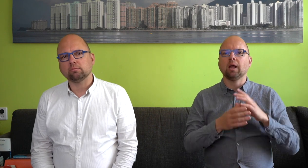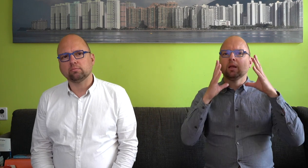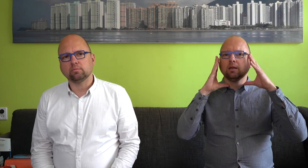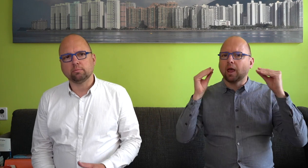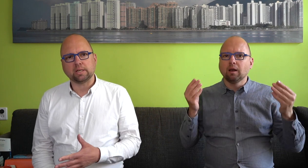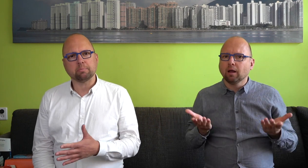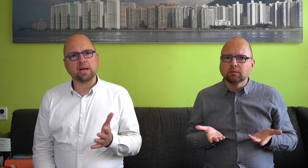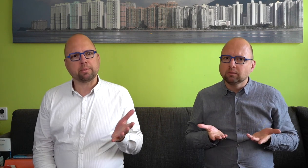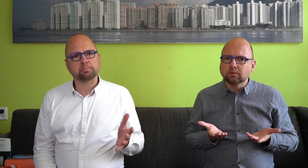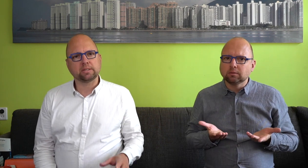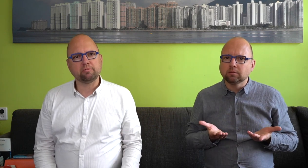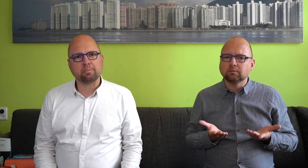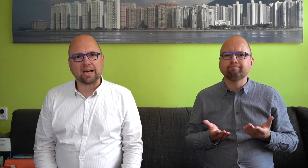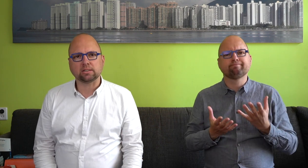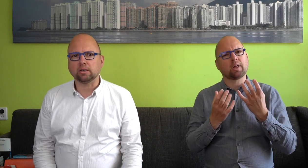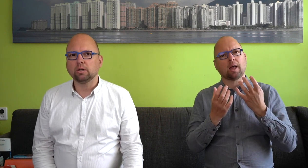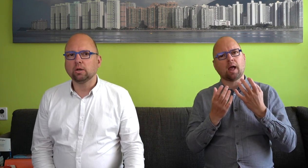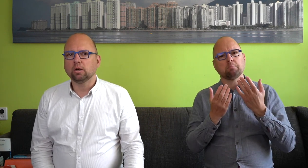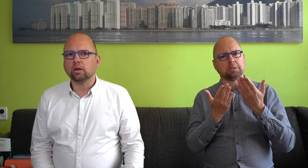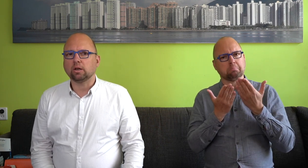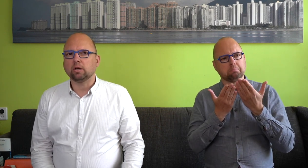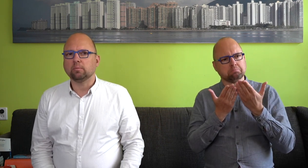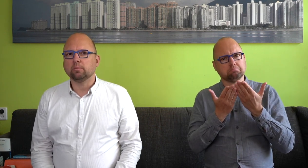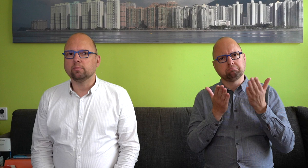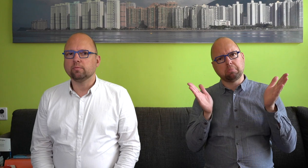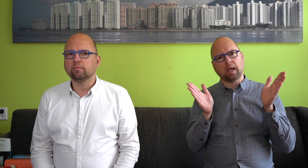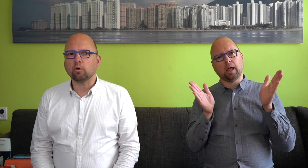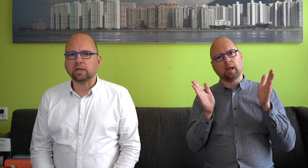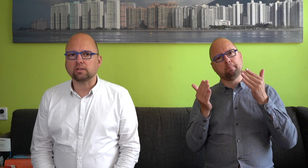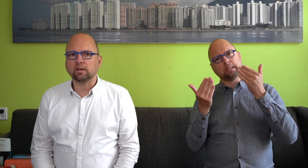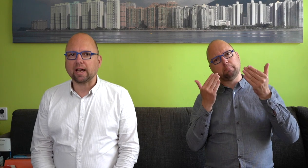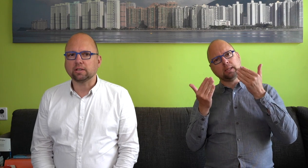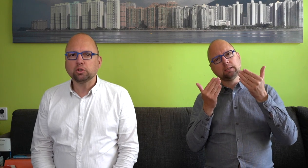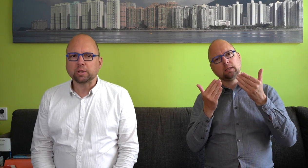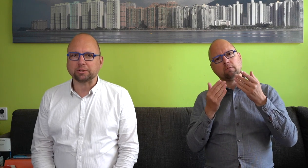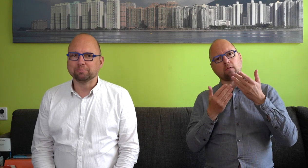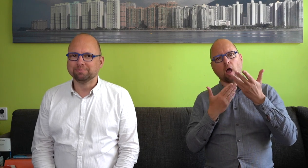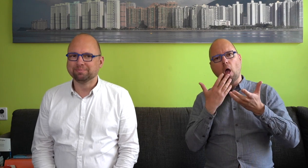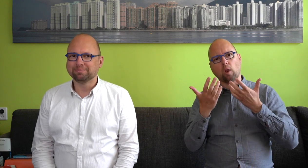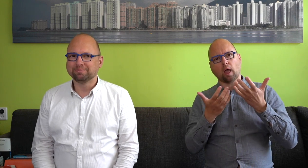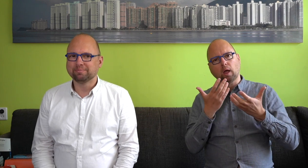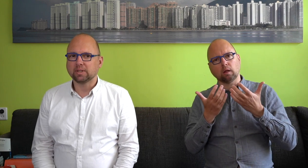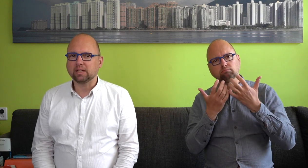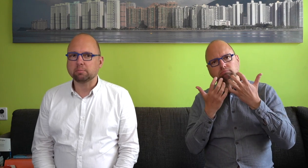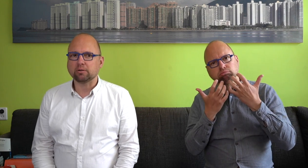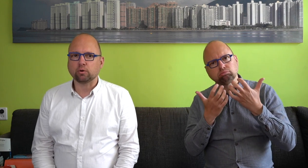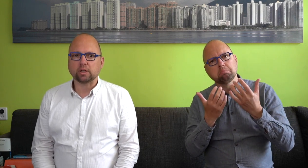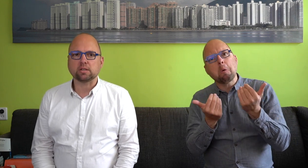een beetje een breder perspectief plaatsen waarom dat eigenlijk niet goed is. Ik ben ervoor dat die